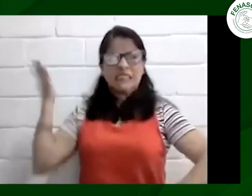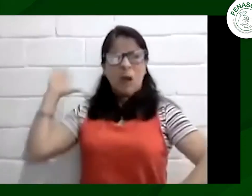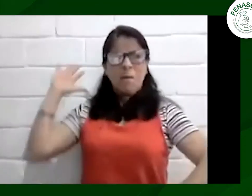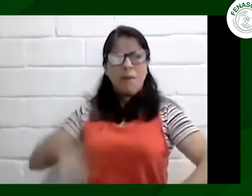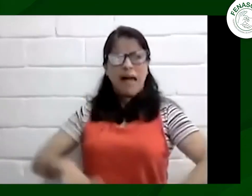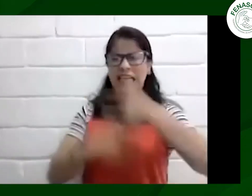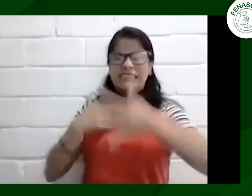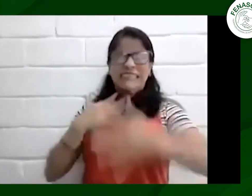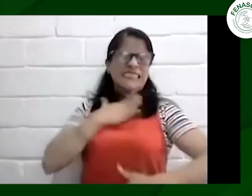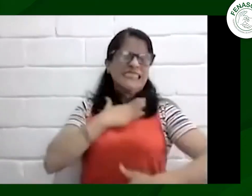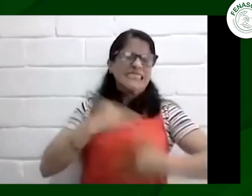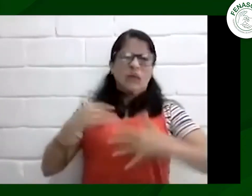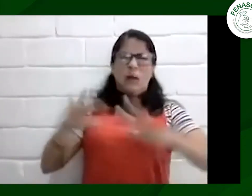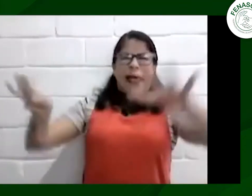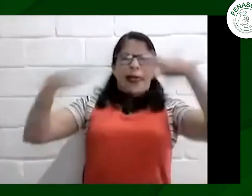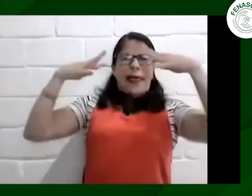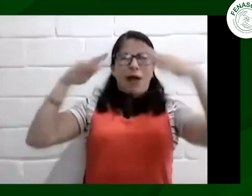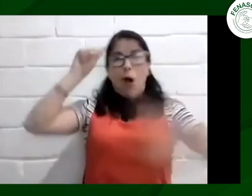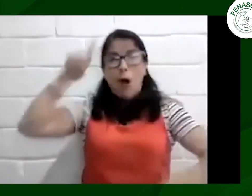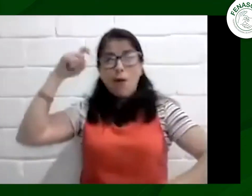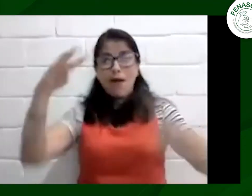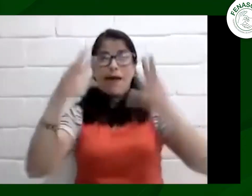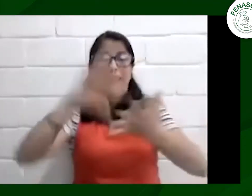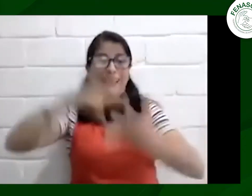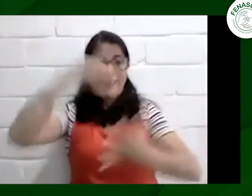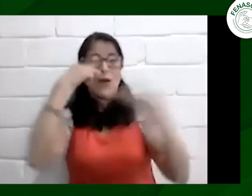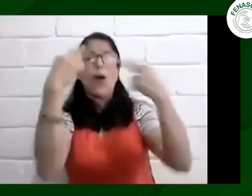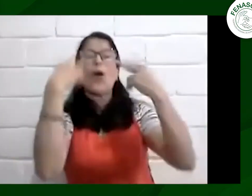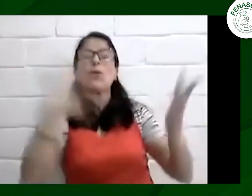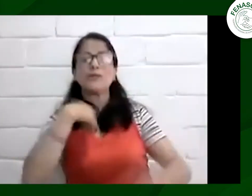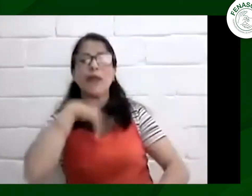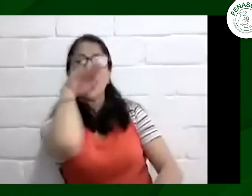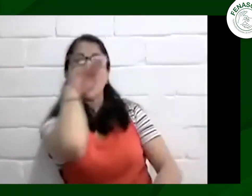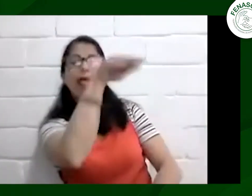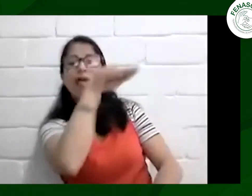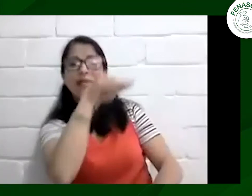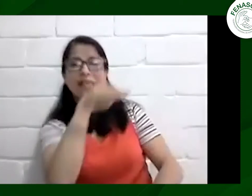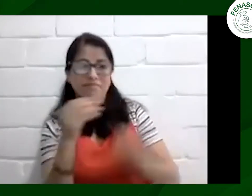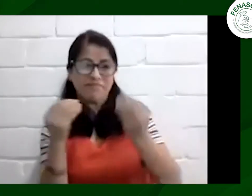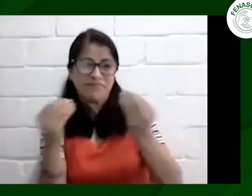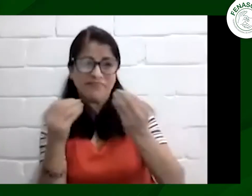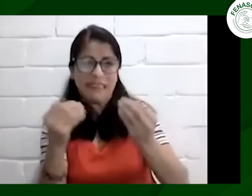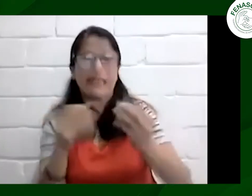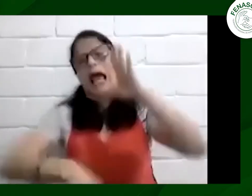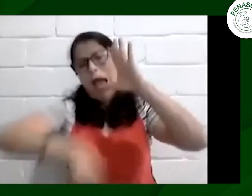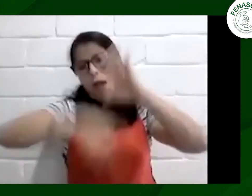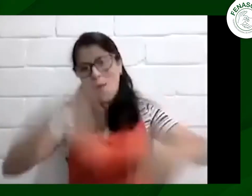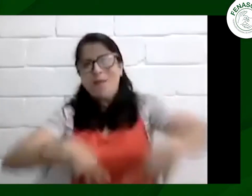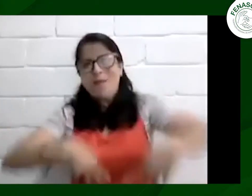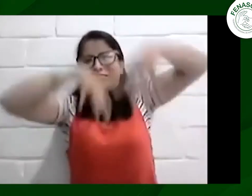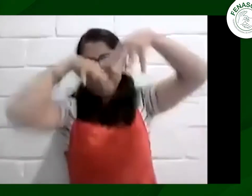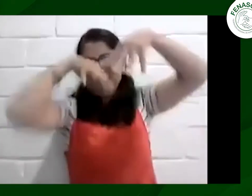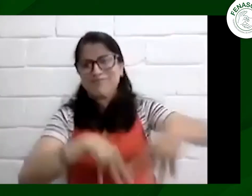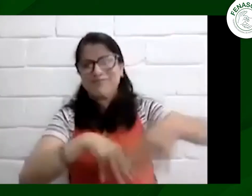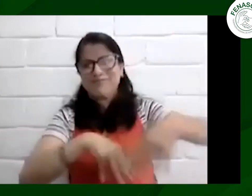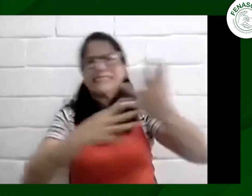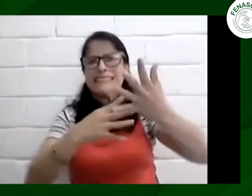entonces hasta que no vieron que en realidad estábamos ahí haciendo presencia se hizo el reconocimiento que nosotros